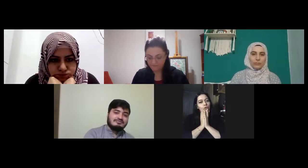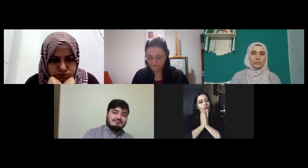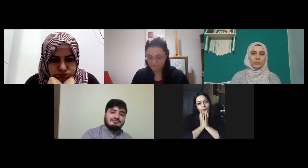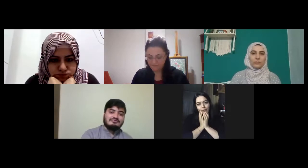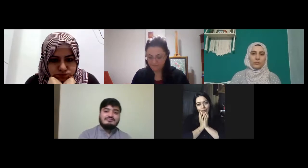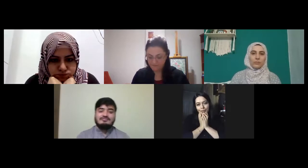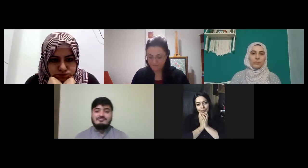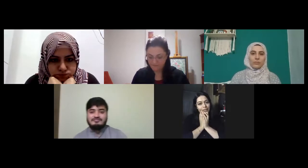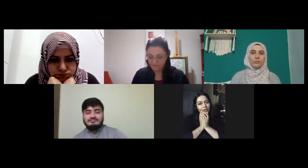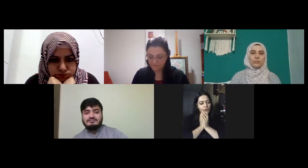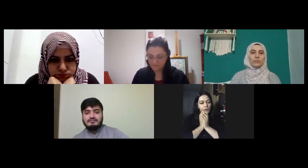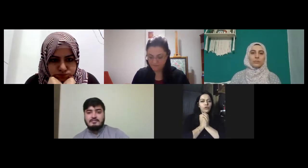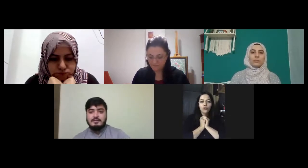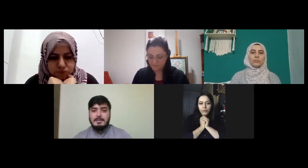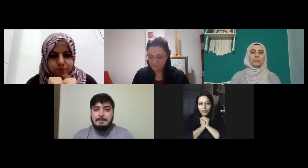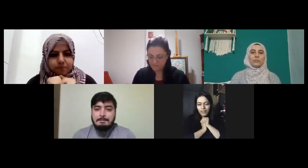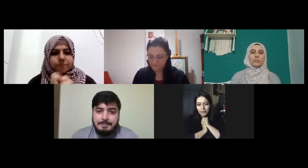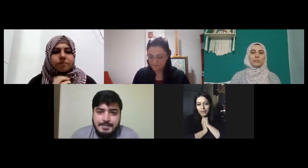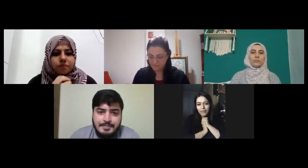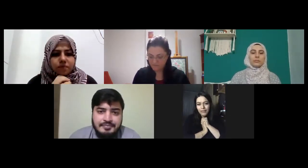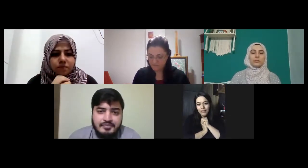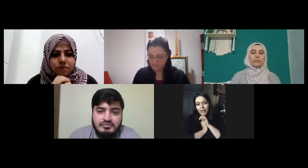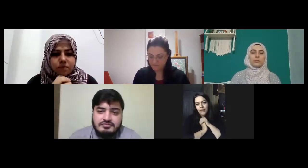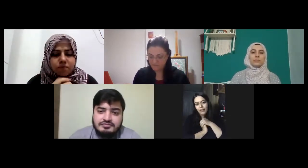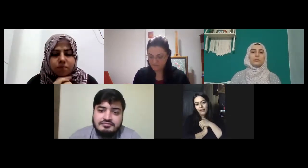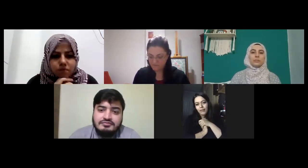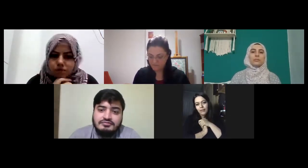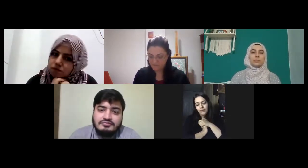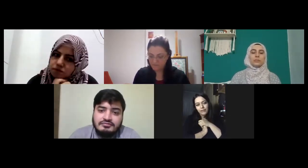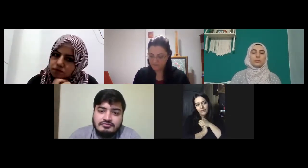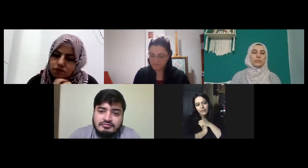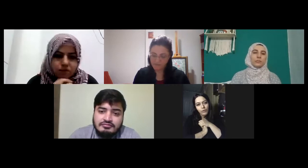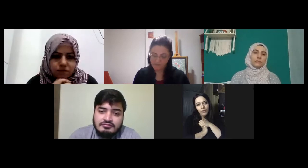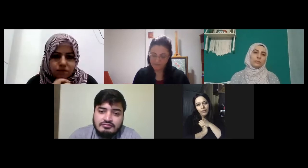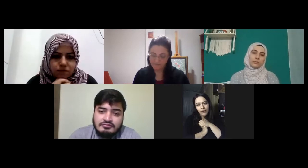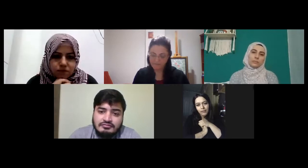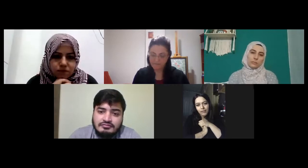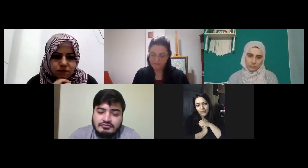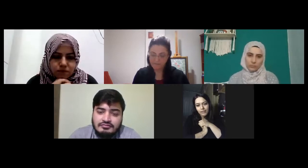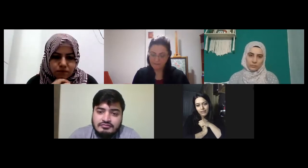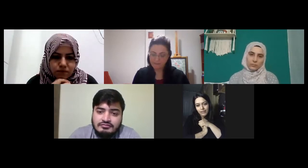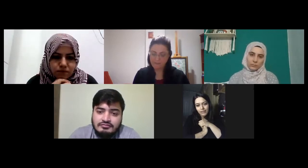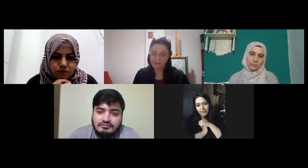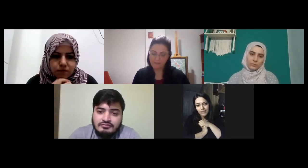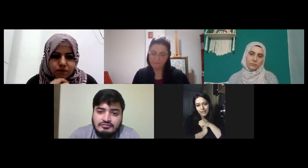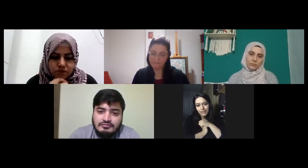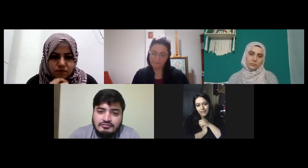konuşma verebilirim ya da sadece günlük konuşmayı kelimeleri oradan devam edebiliriz nasıl isterseniz